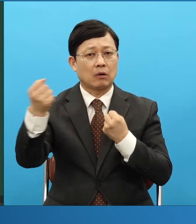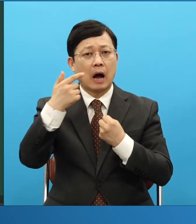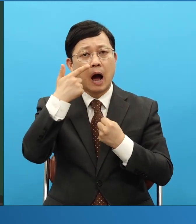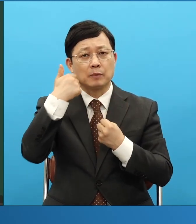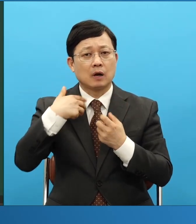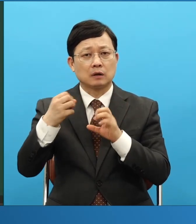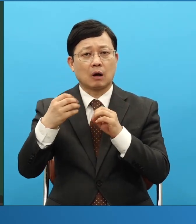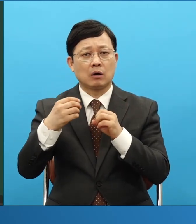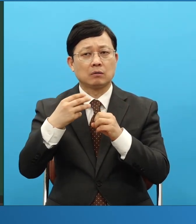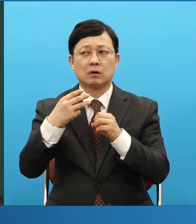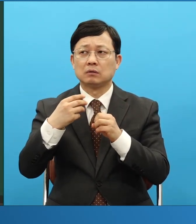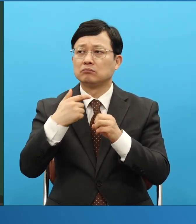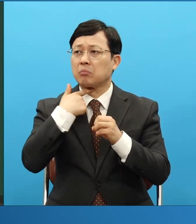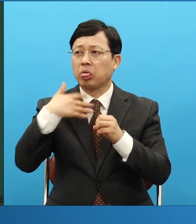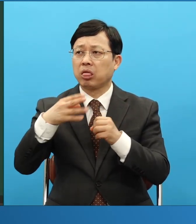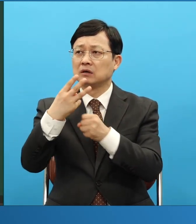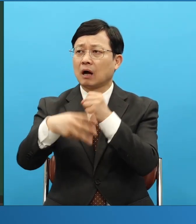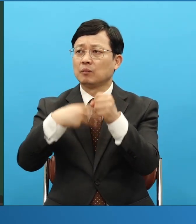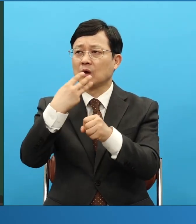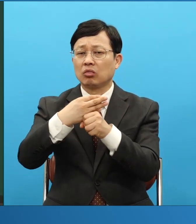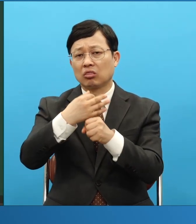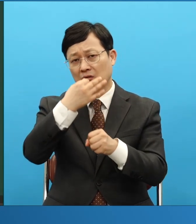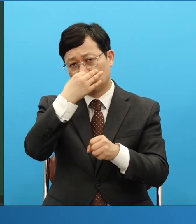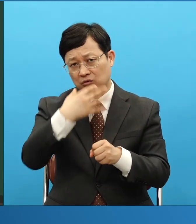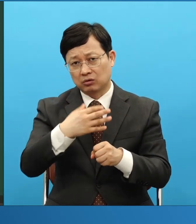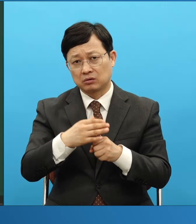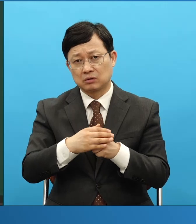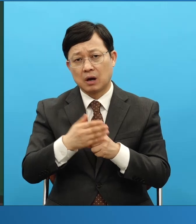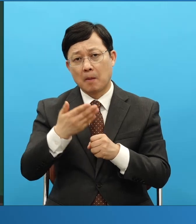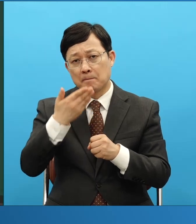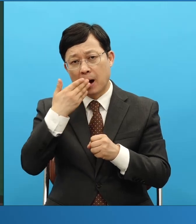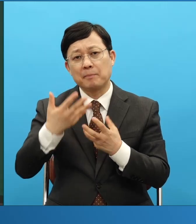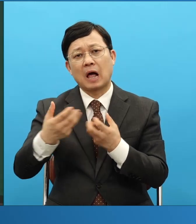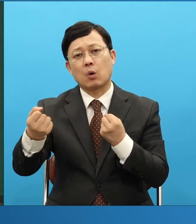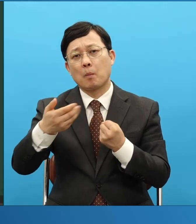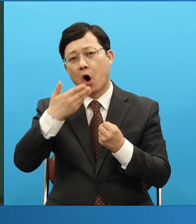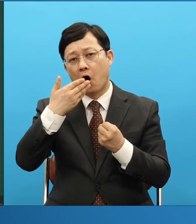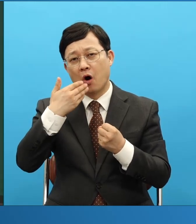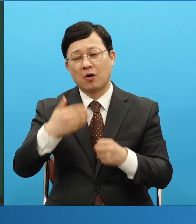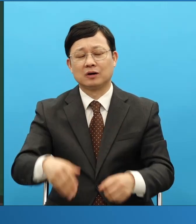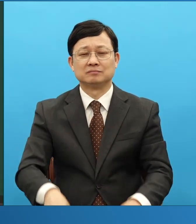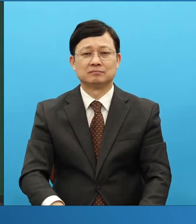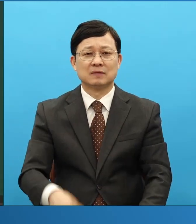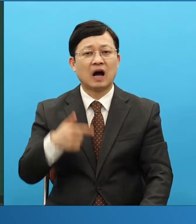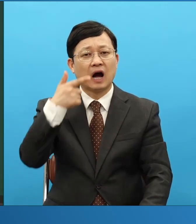엄마 힘들겠어요 밥도 따라먹고 아버지하고 대화하면 대화가 안 돼